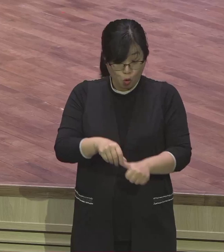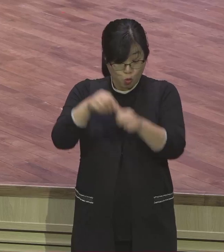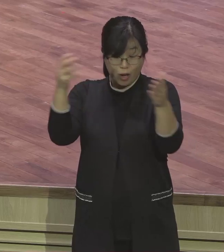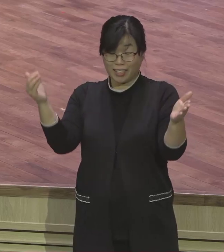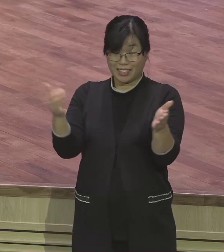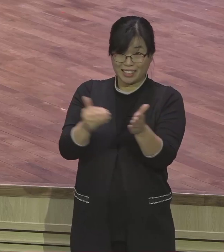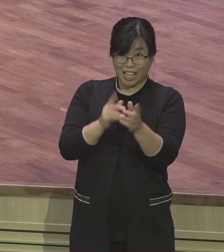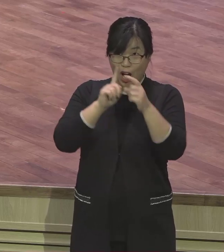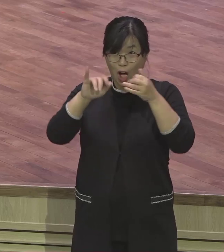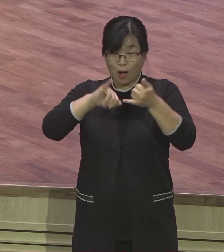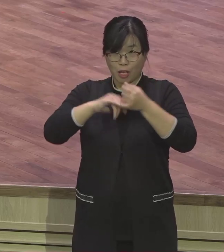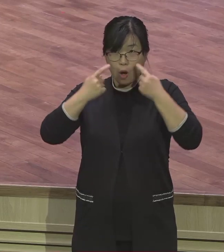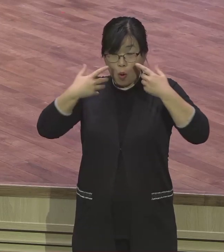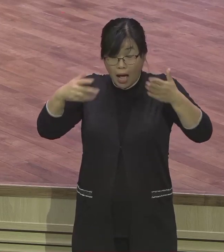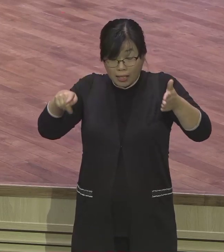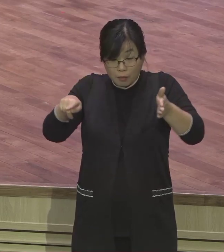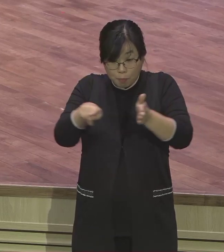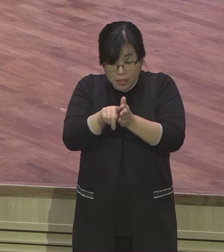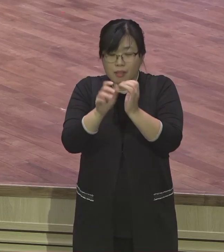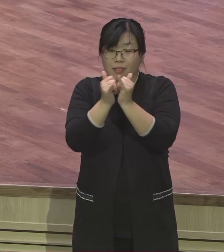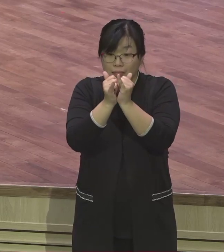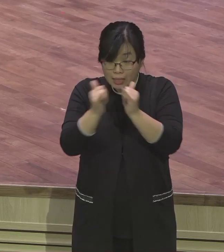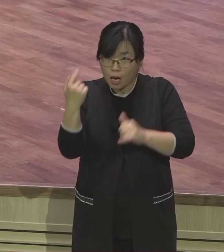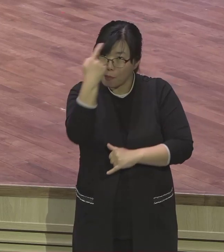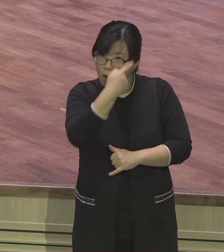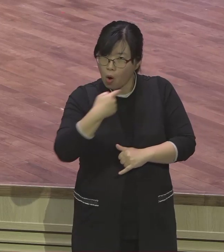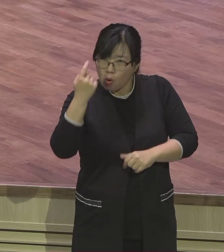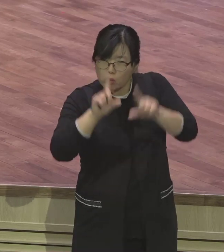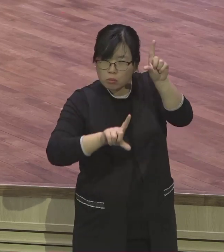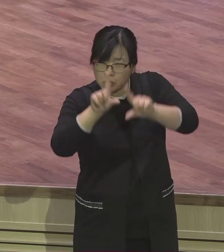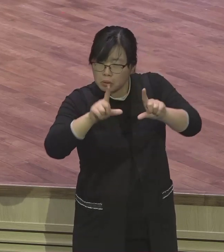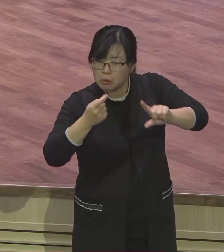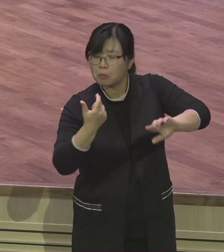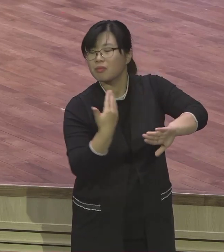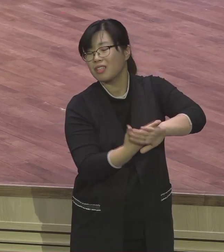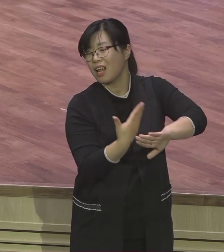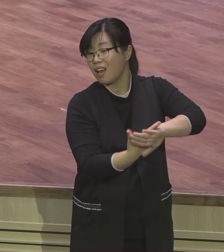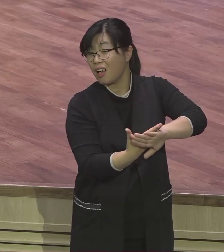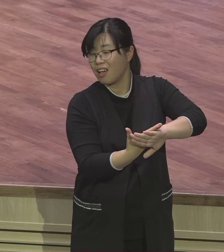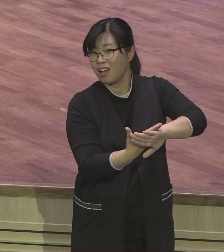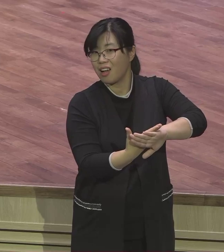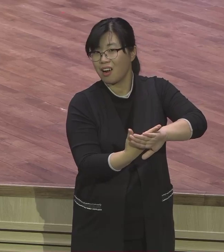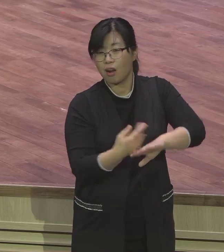불씨냐고 달라요. 불씨냐고 볼 때. 이야. 참 표정 좋다. 인상 좋다.